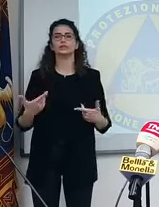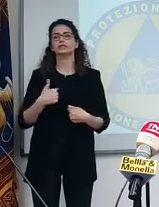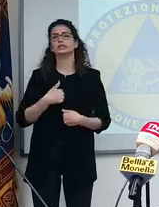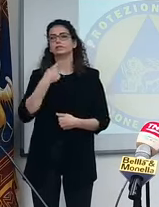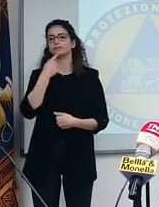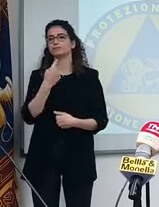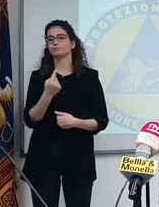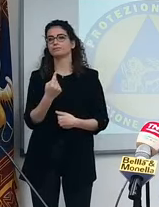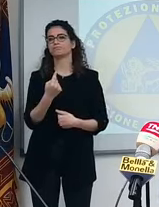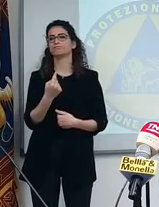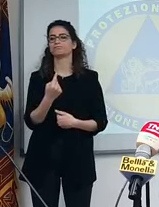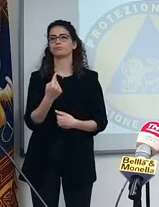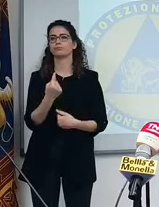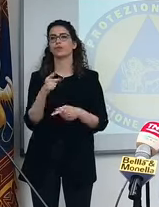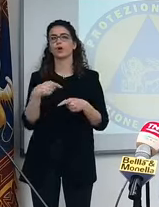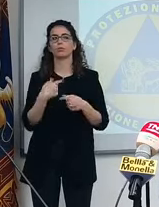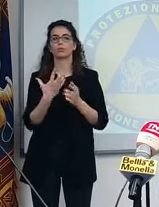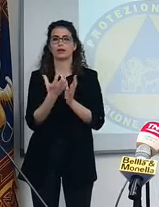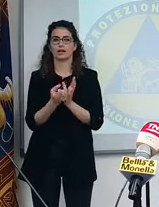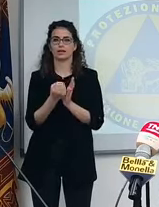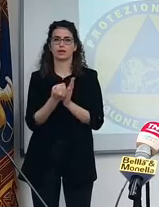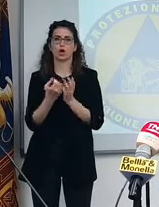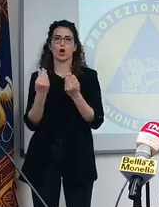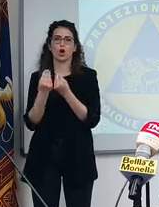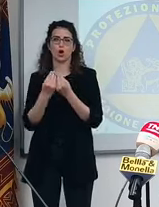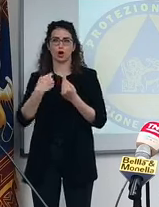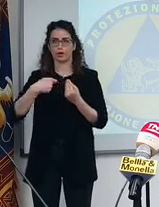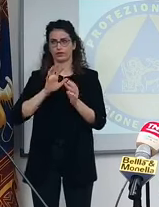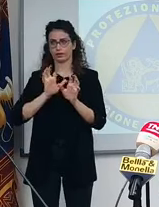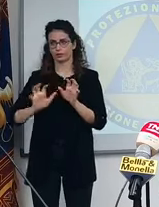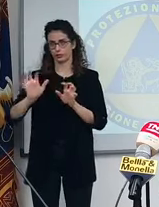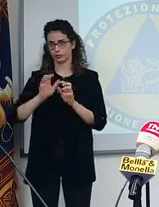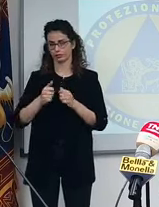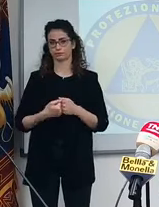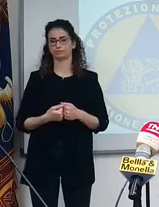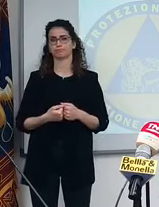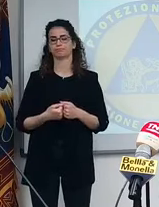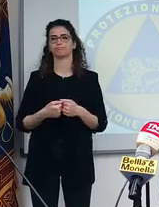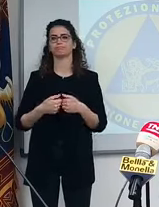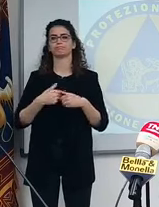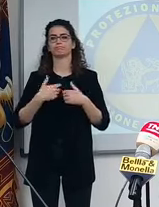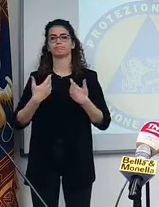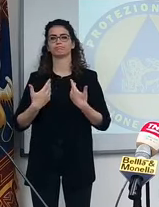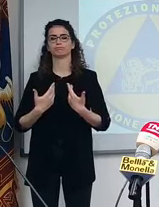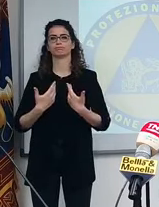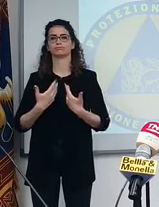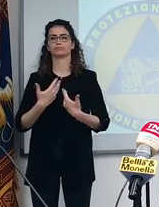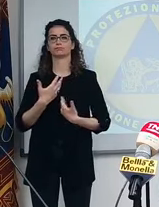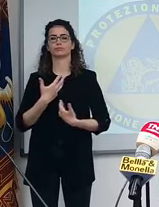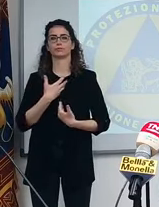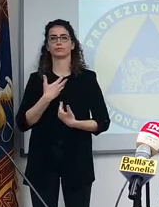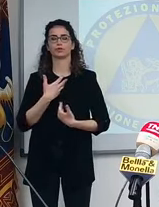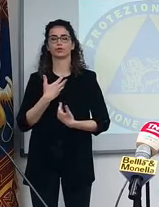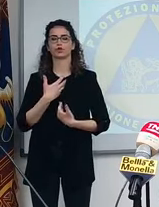parlando, parlo anche della sintesi che abbiamo fatto con i colleghi governatori. Siamo davanti a un governo di